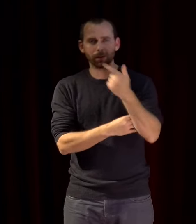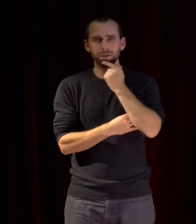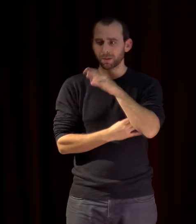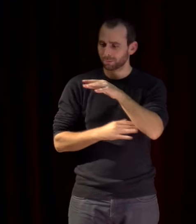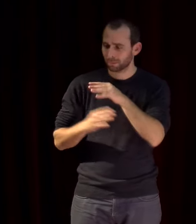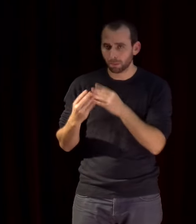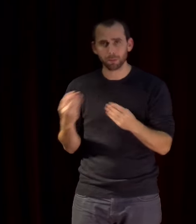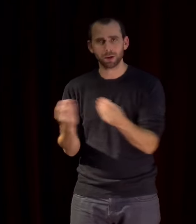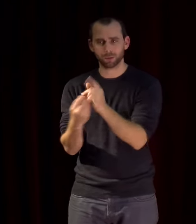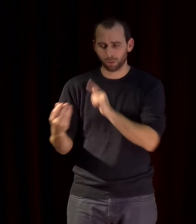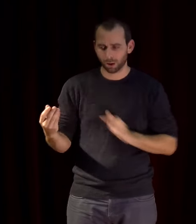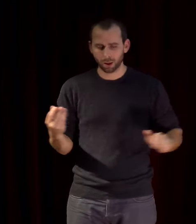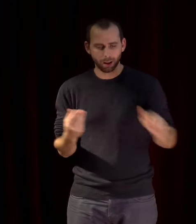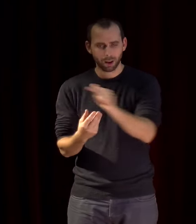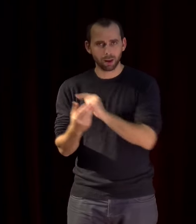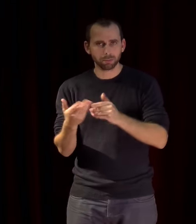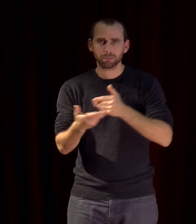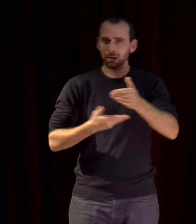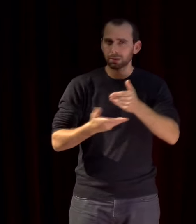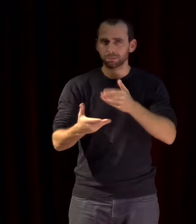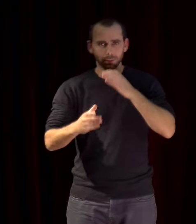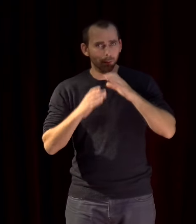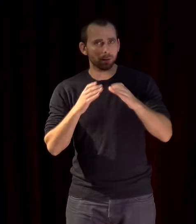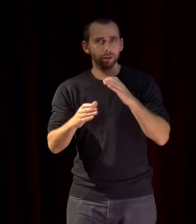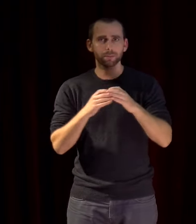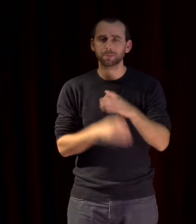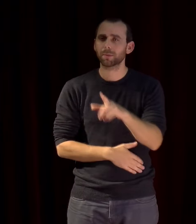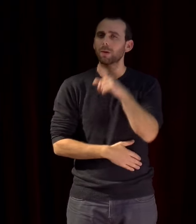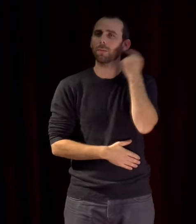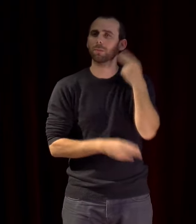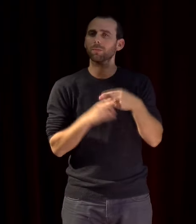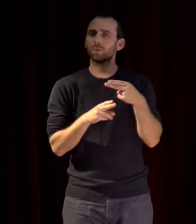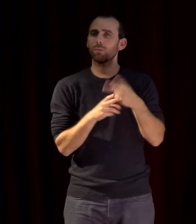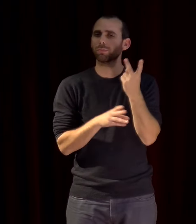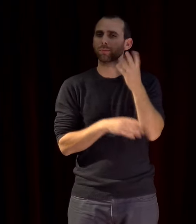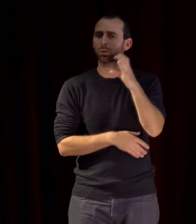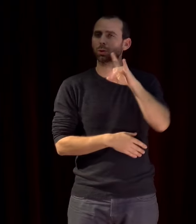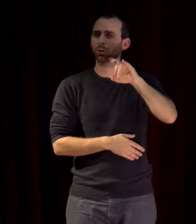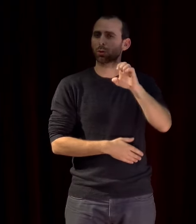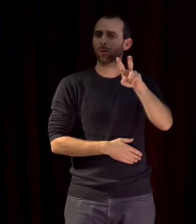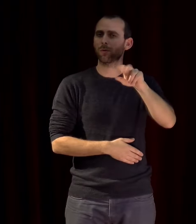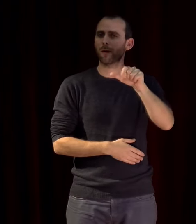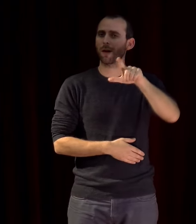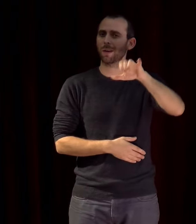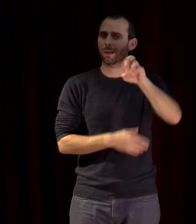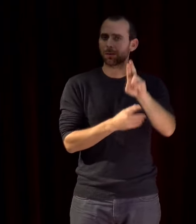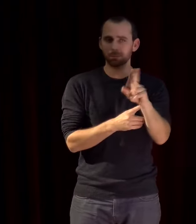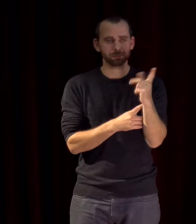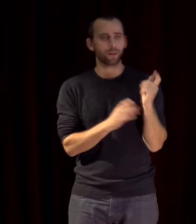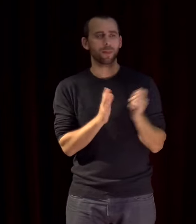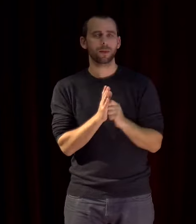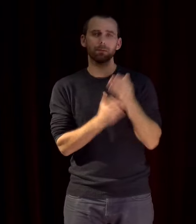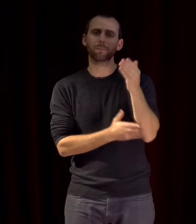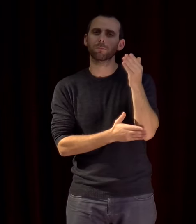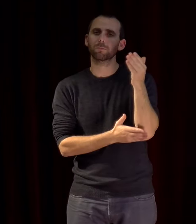à tel point qu'un économiste et homme politique français qui s'appelle Michel Chevalier au milieu du XIXe siècle